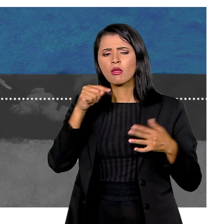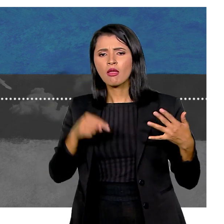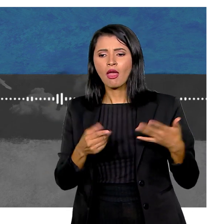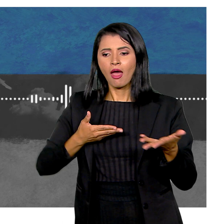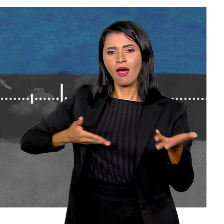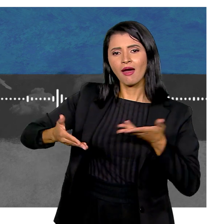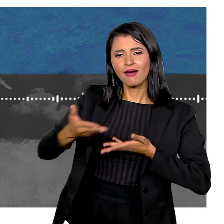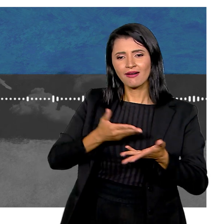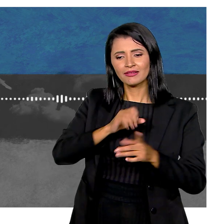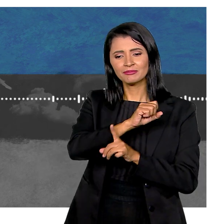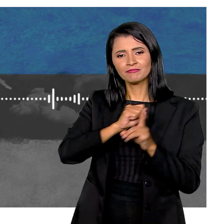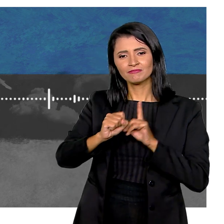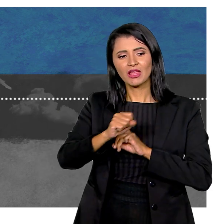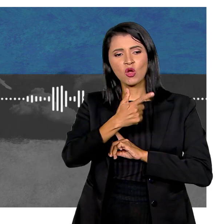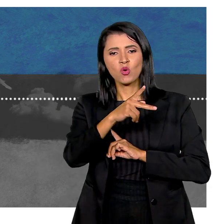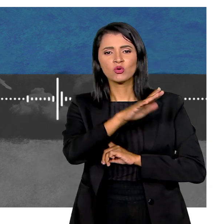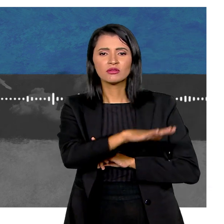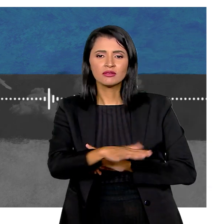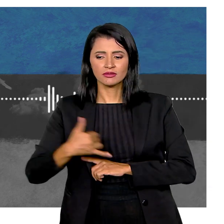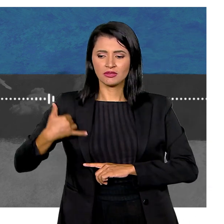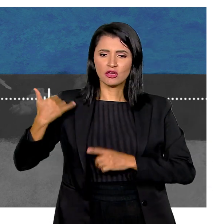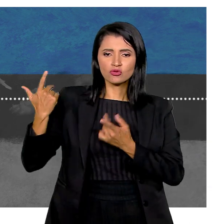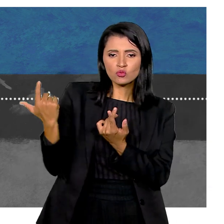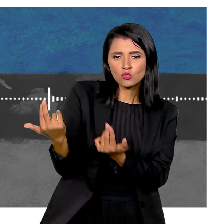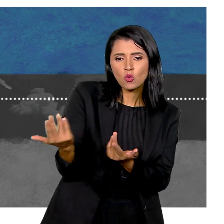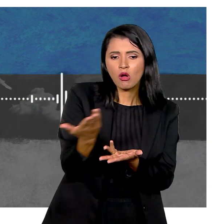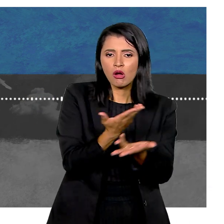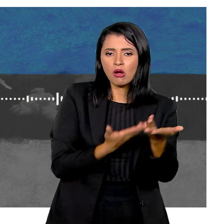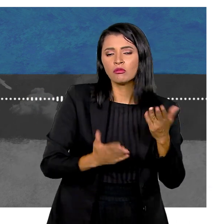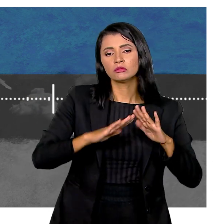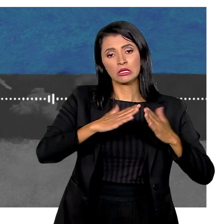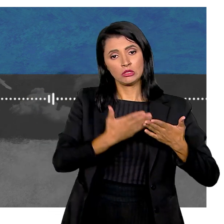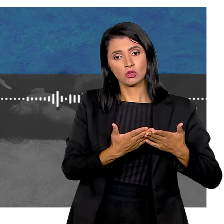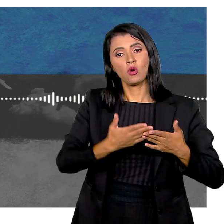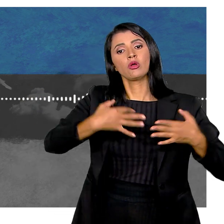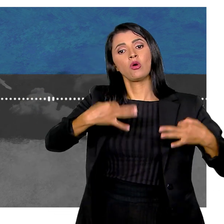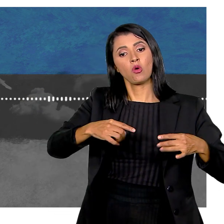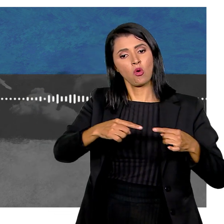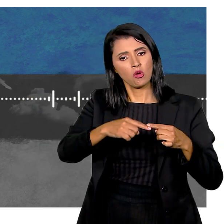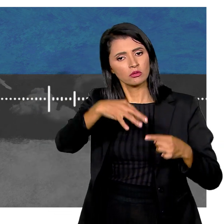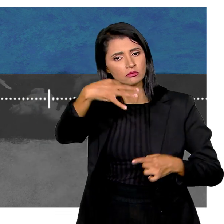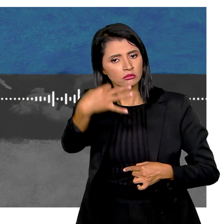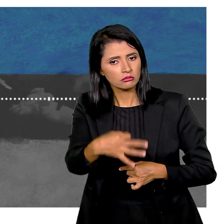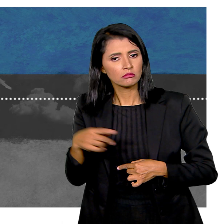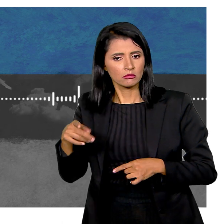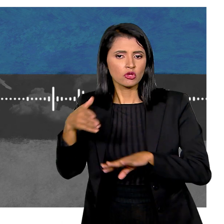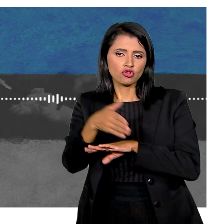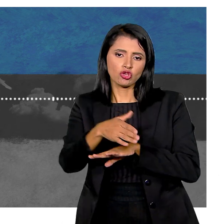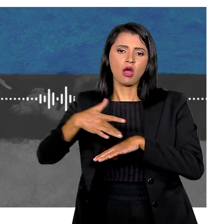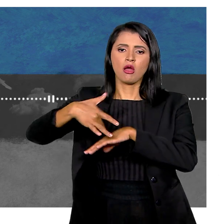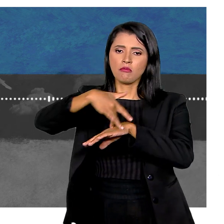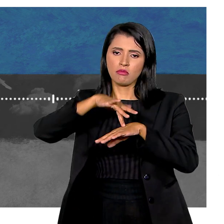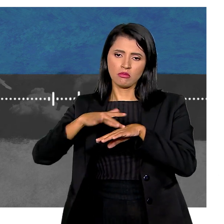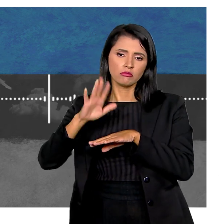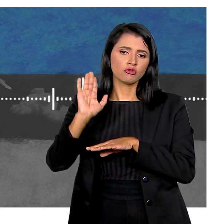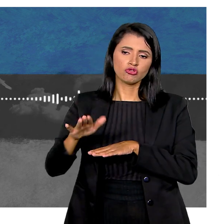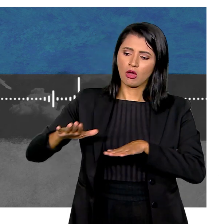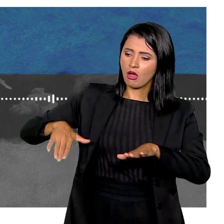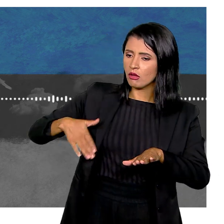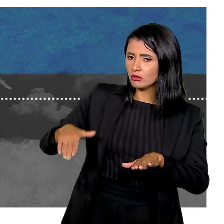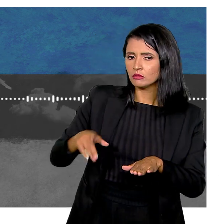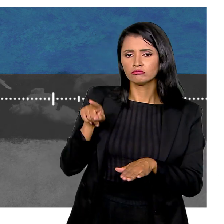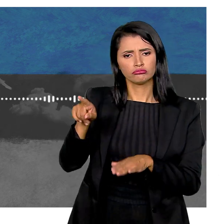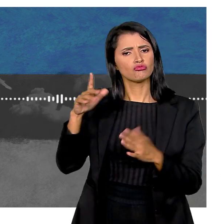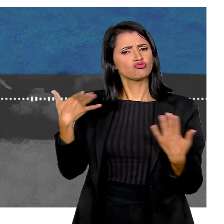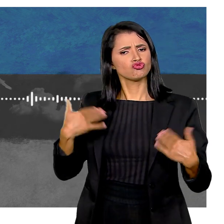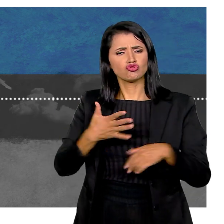sempre socializar a Natália Com as crianças da idade dela Colocamos ela na escola médica certa Ela já fez balé, já